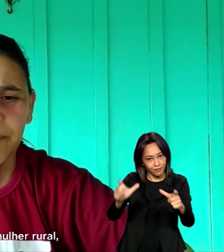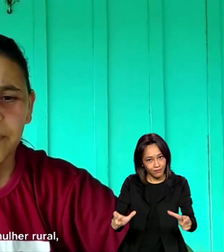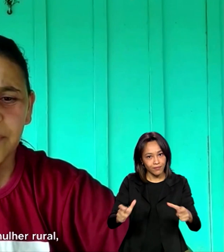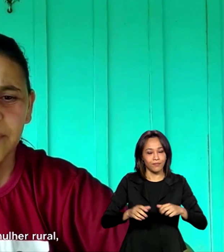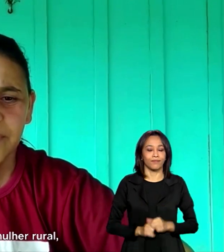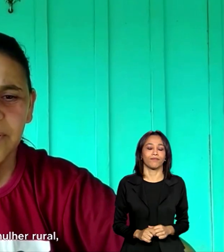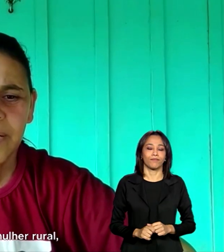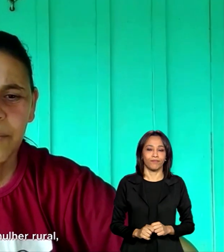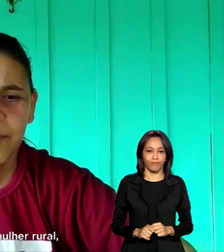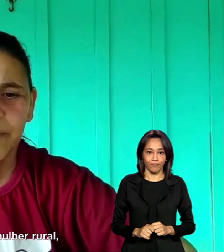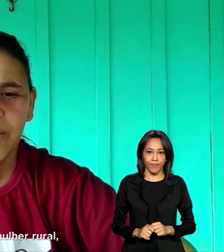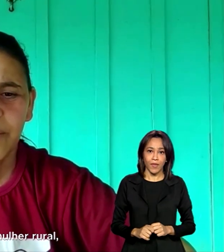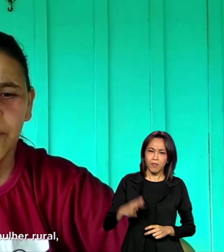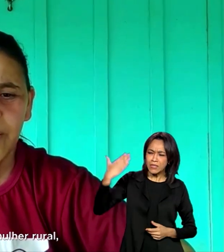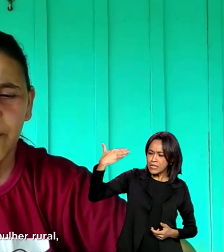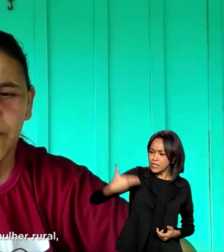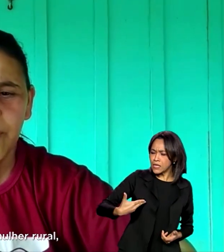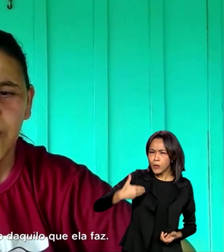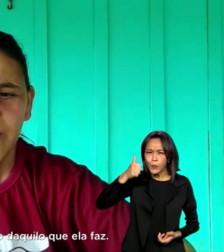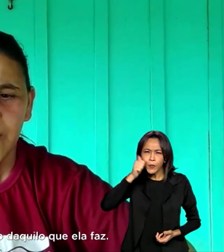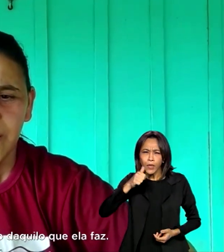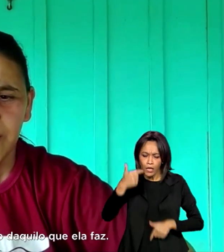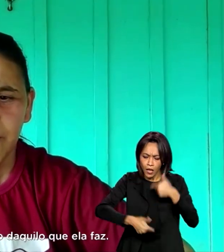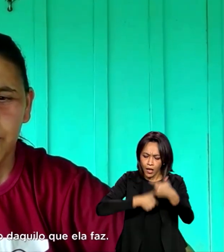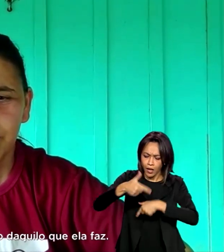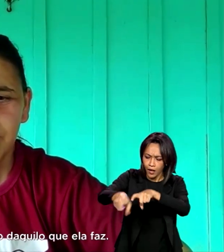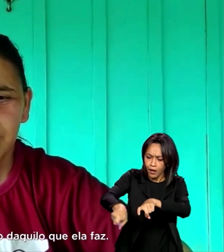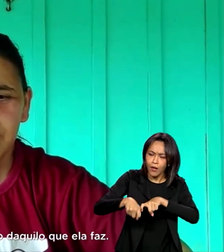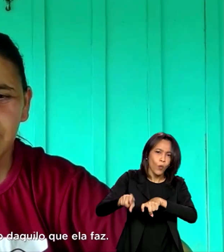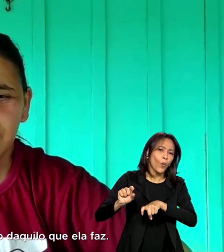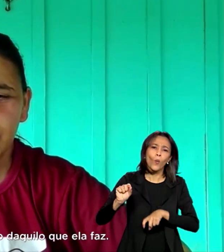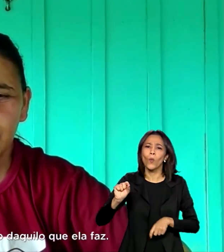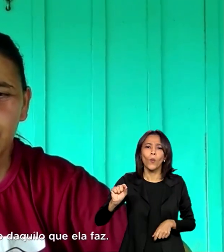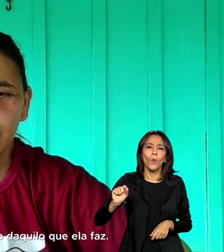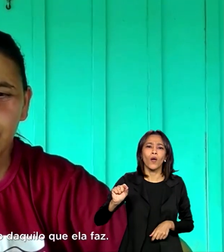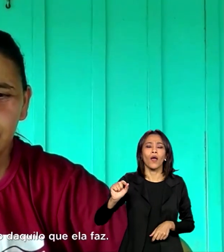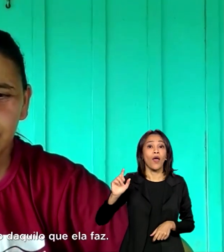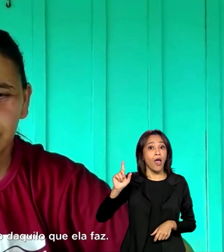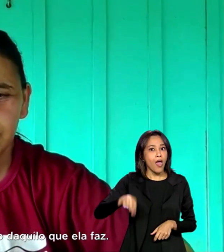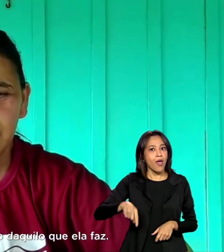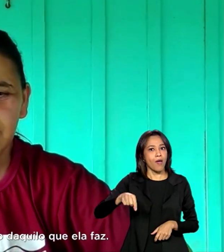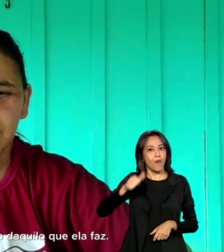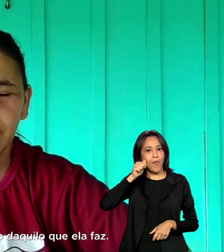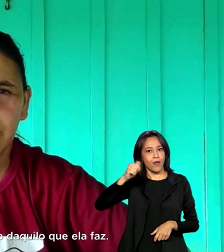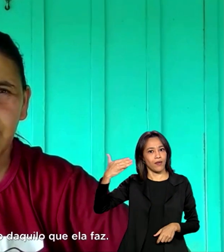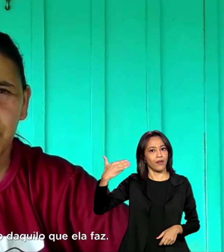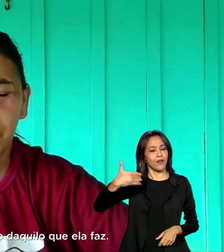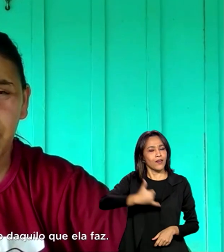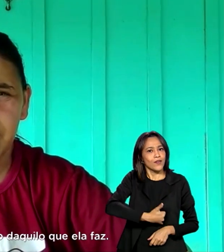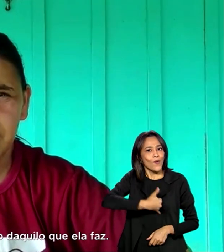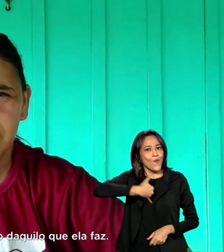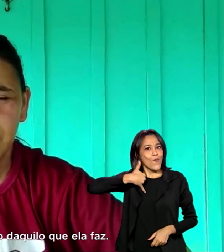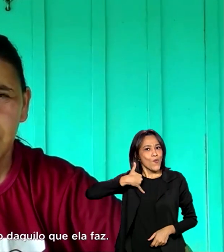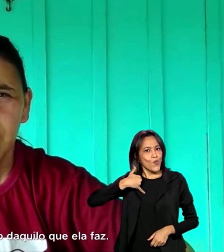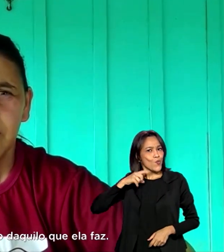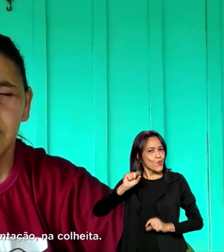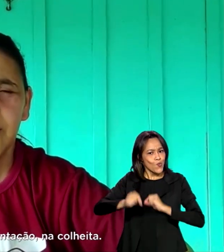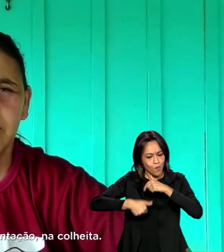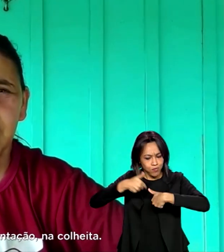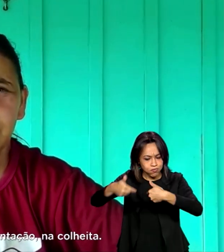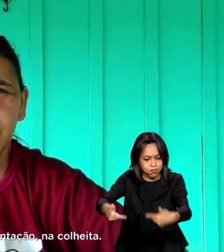Para mim, ser uma mulher rural é uma mulher que tenha orgulho daquilo que ela faz.